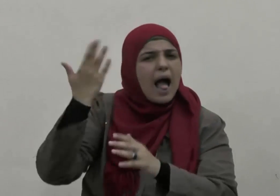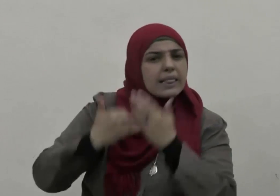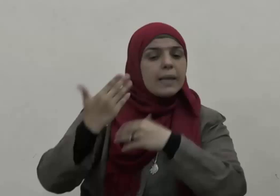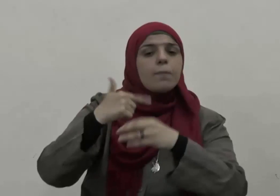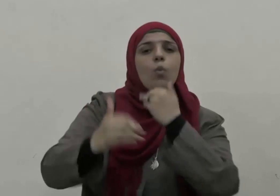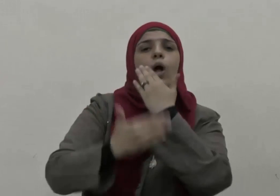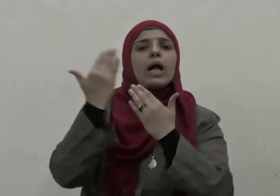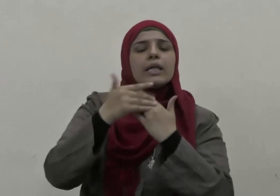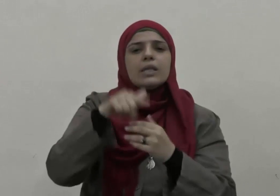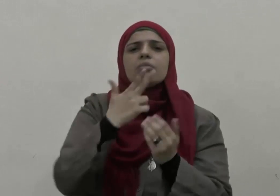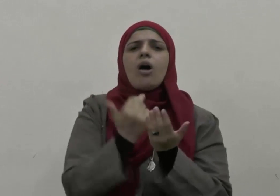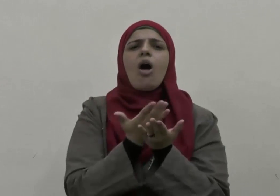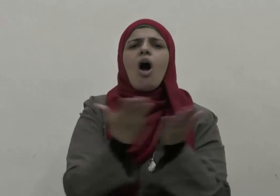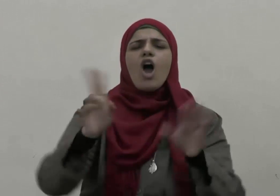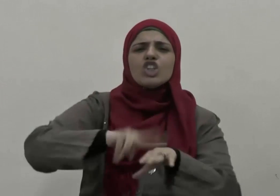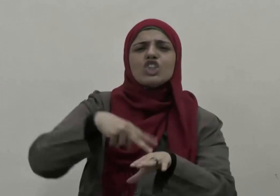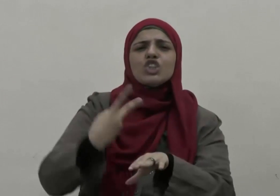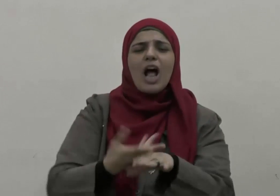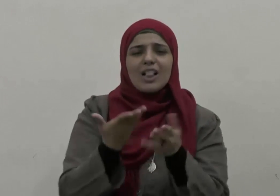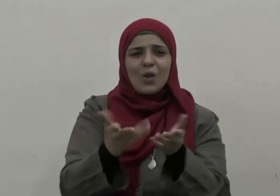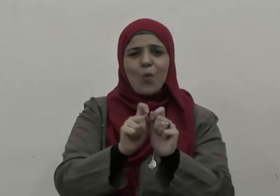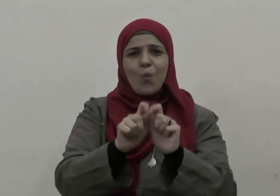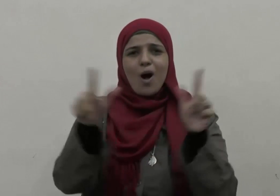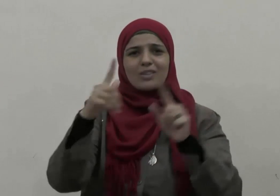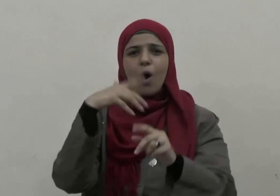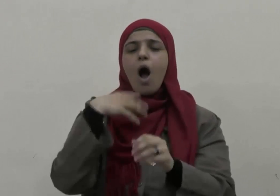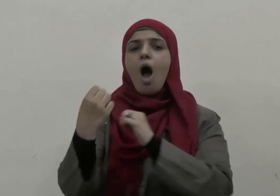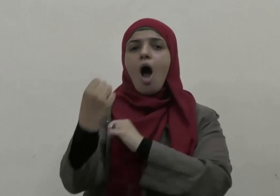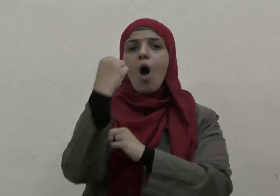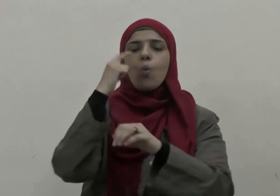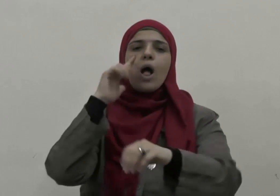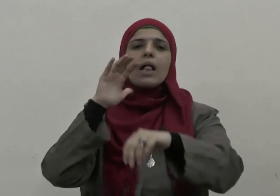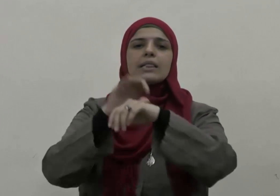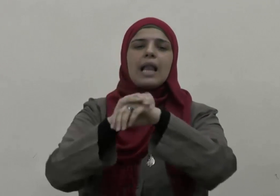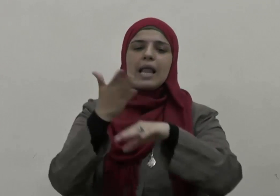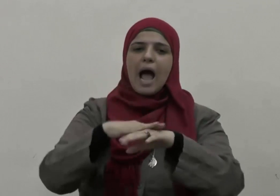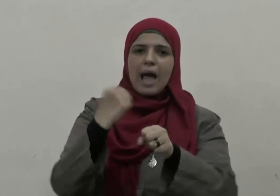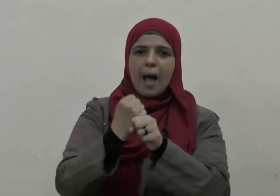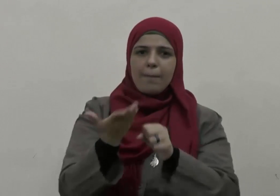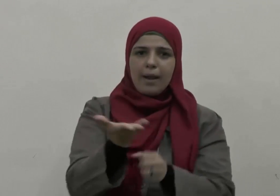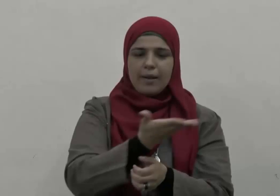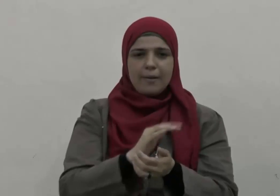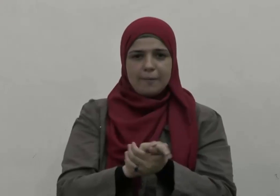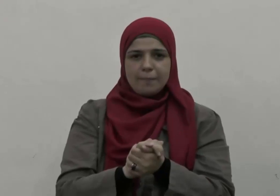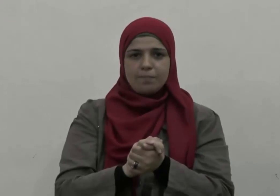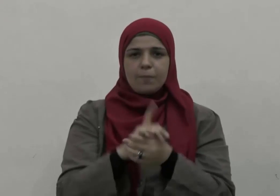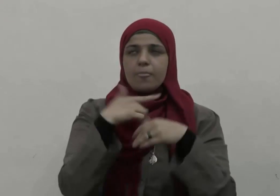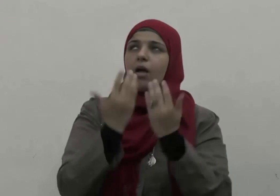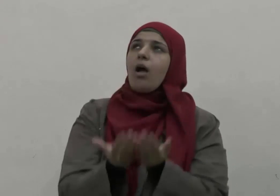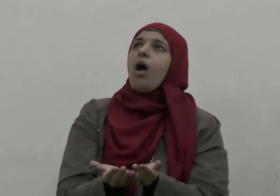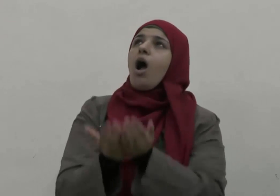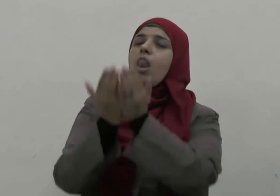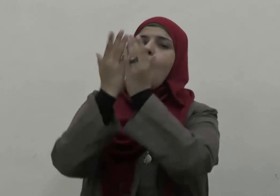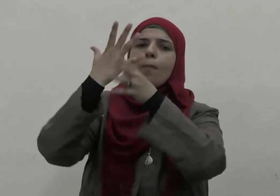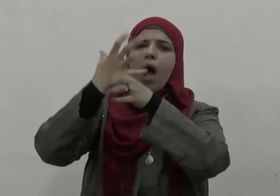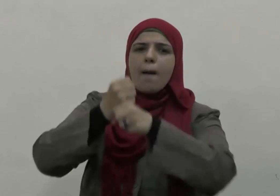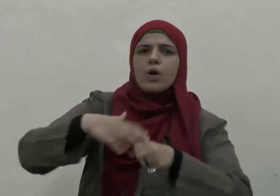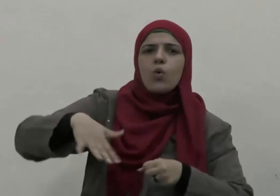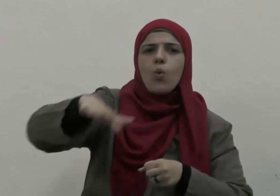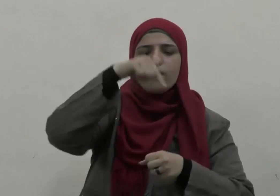وحديثا خير شاهد وأقوى دليل على ذلك فاللهم أمنا